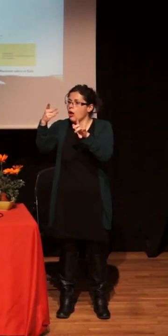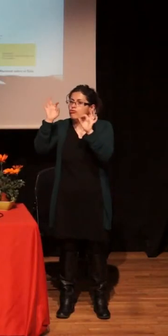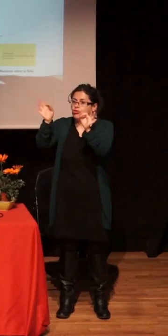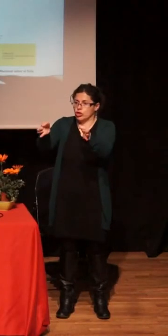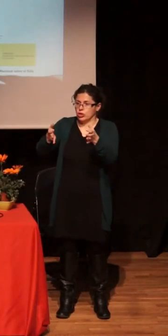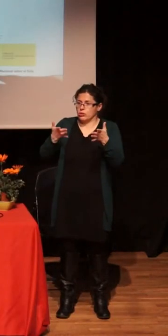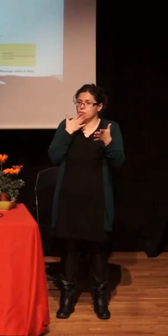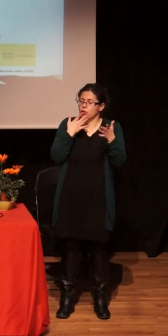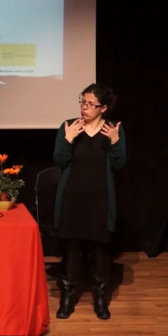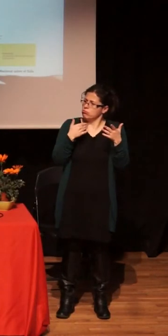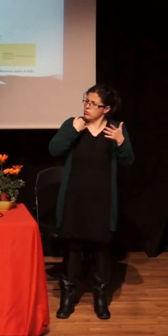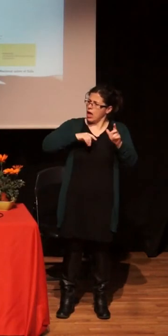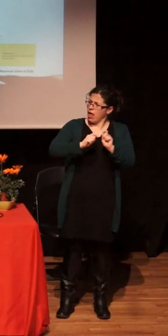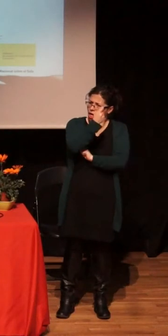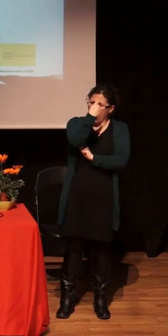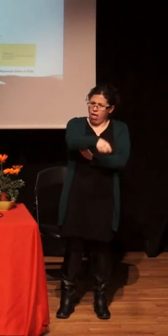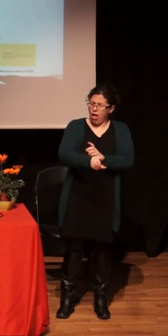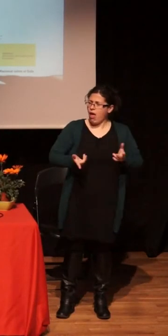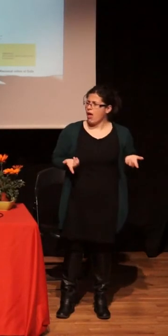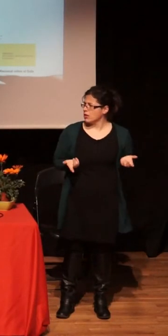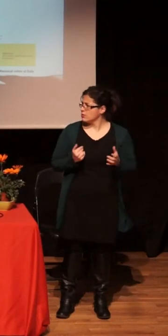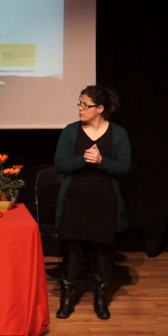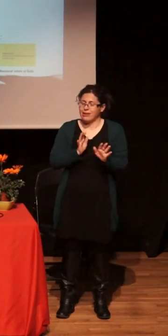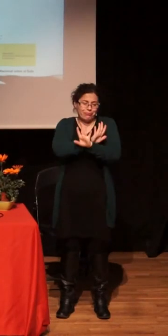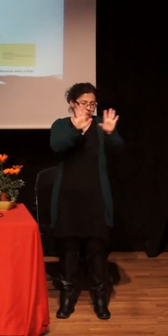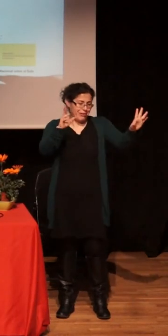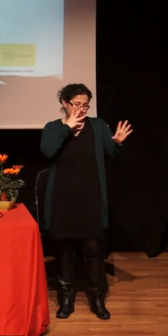de cuáles son los problemas. Y ahora ya, venga, tiramos.